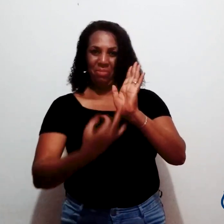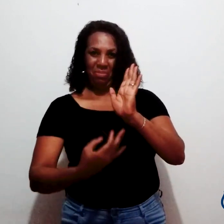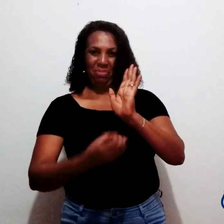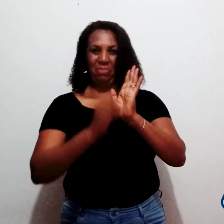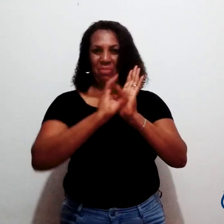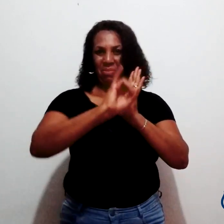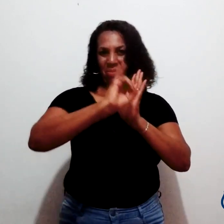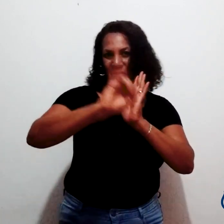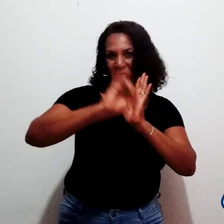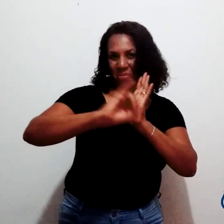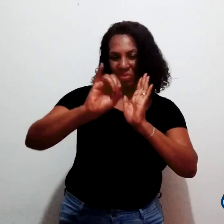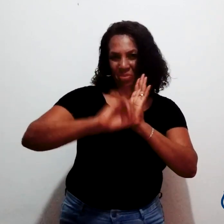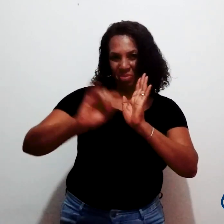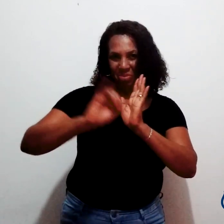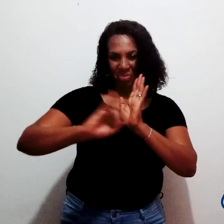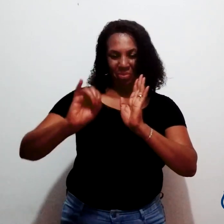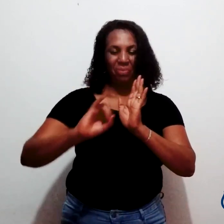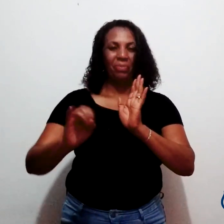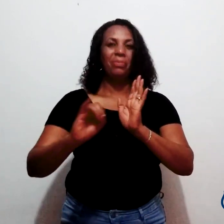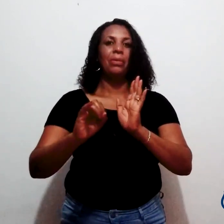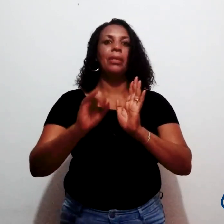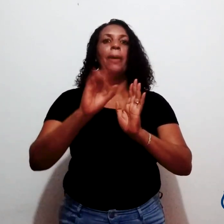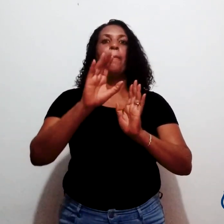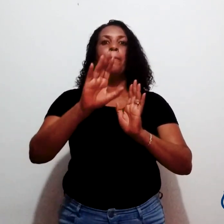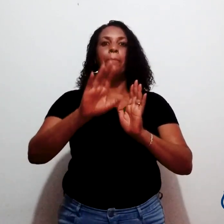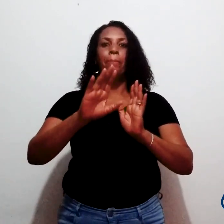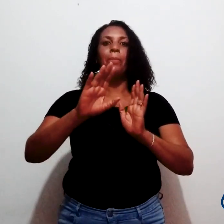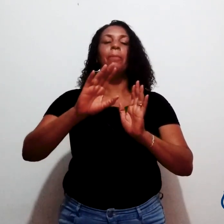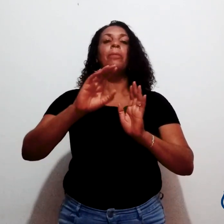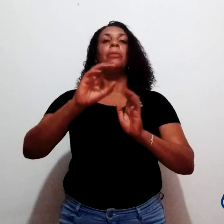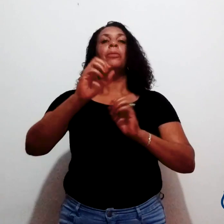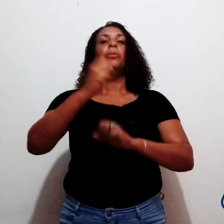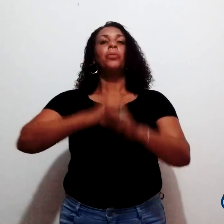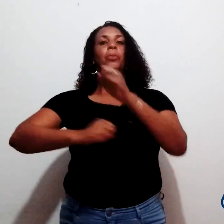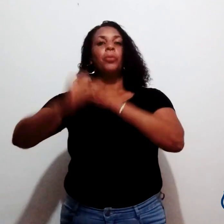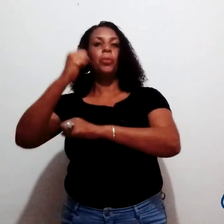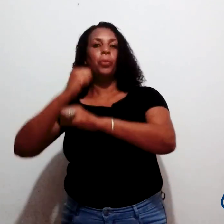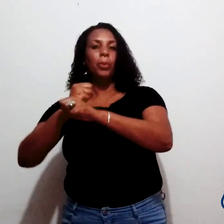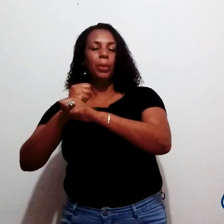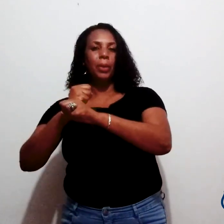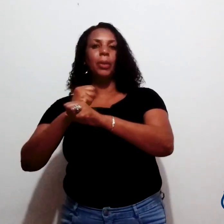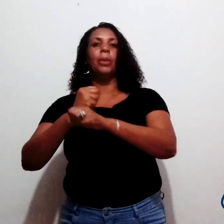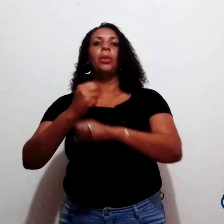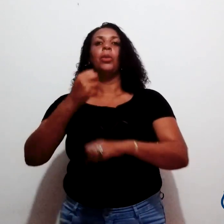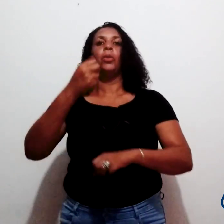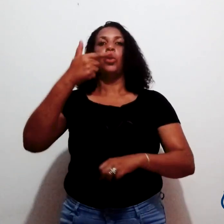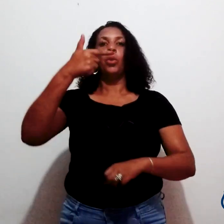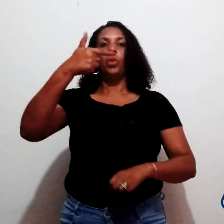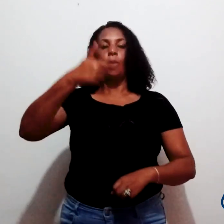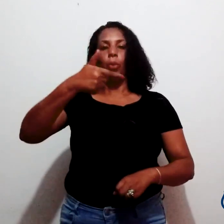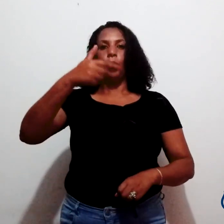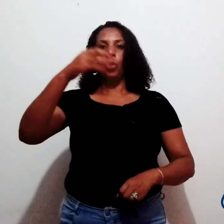aprendendo na Libras, no ano de 2014,